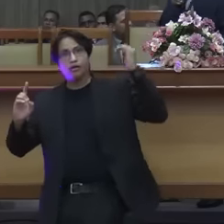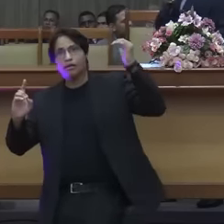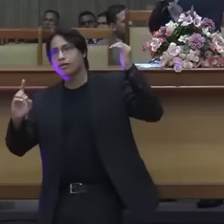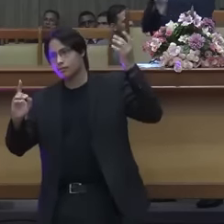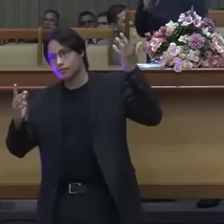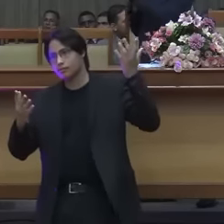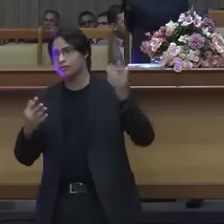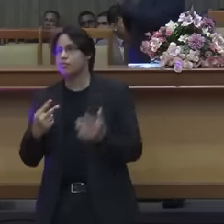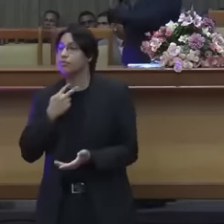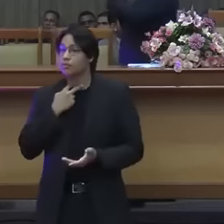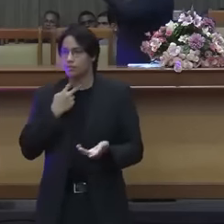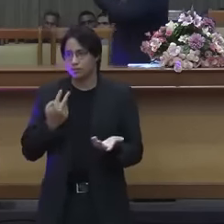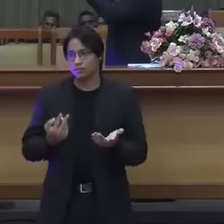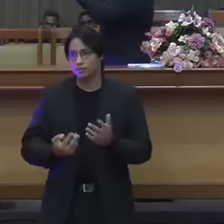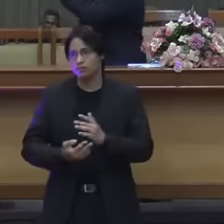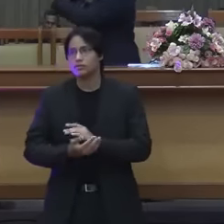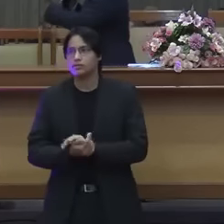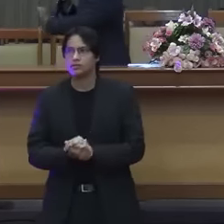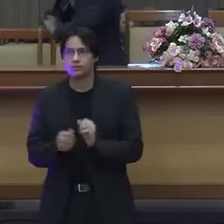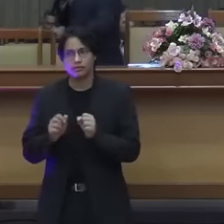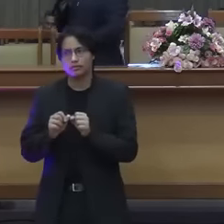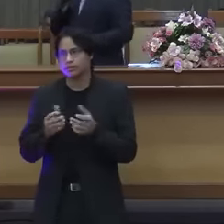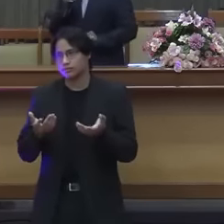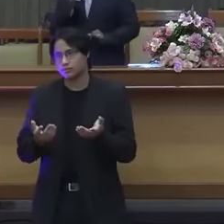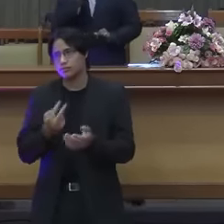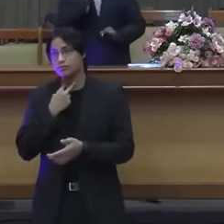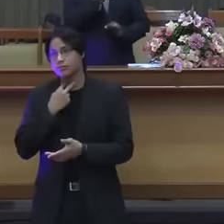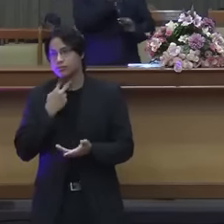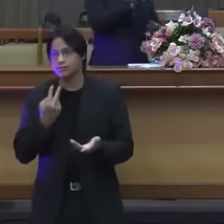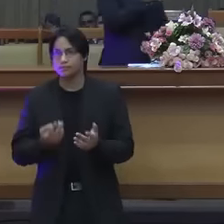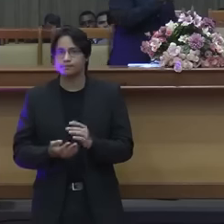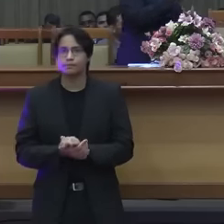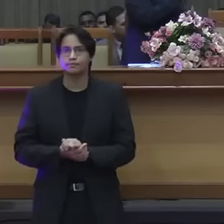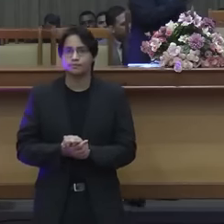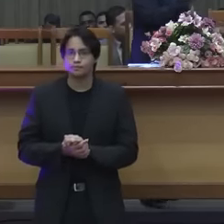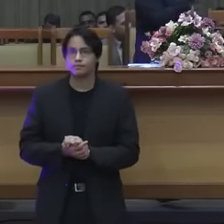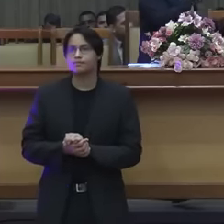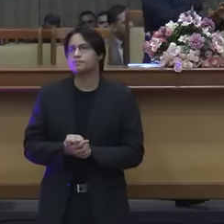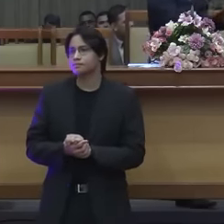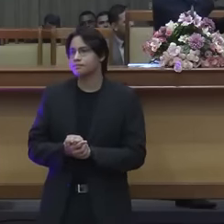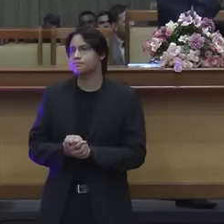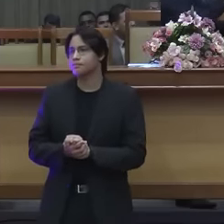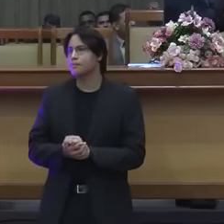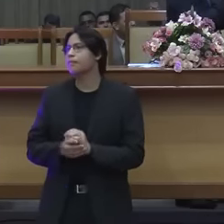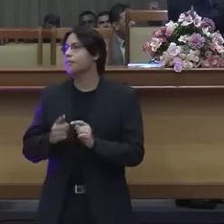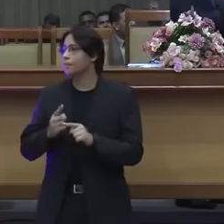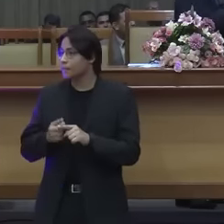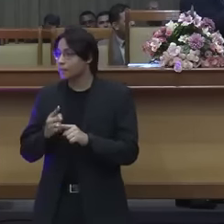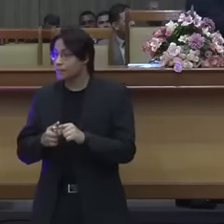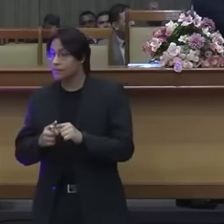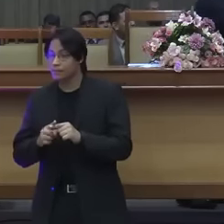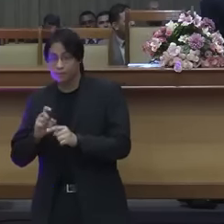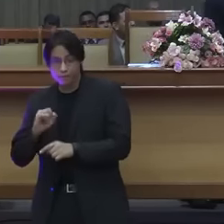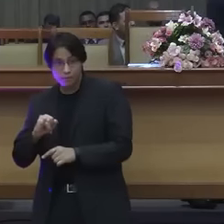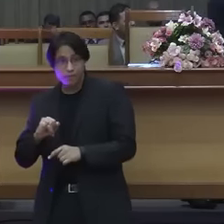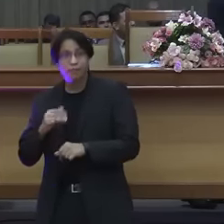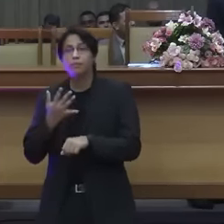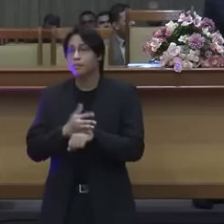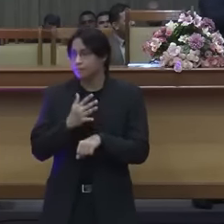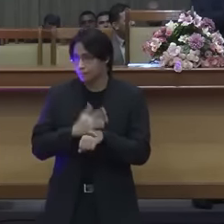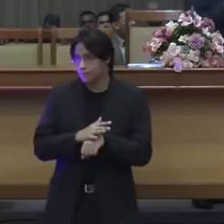E nós não podemos fazer isso, porque senão a nossa adoração e o nosso culto não vai ter valor